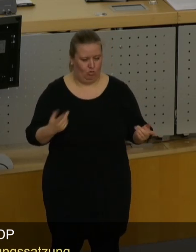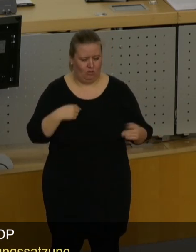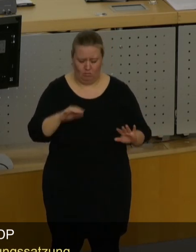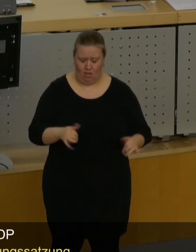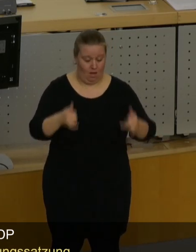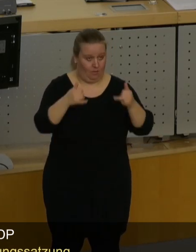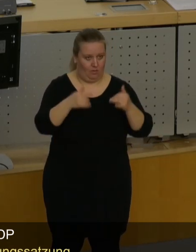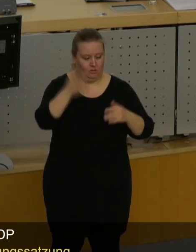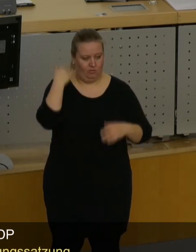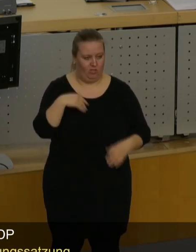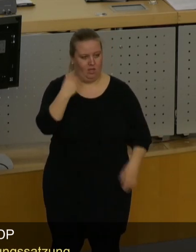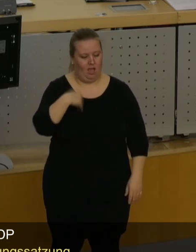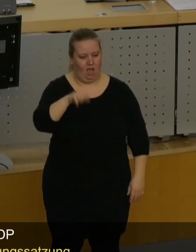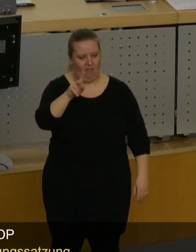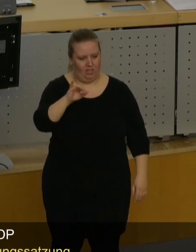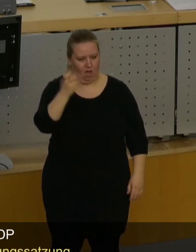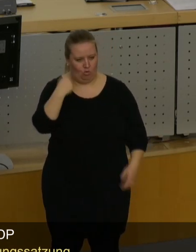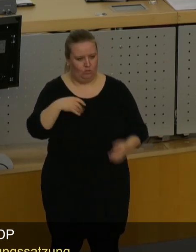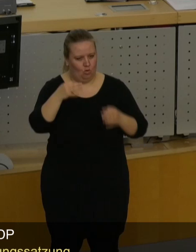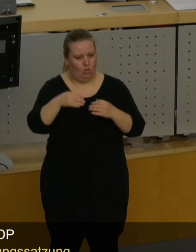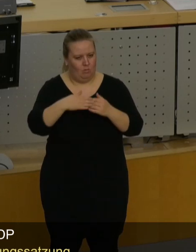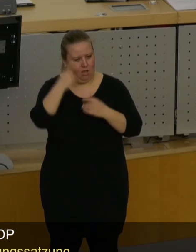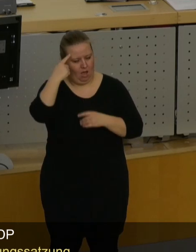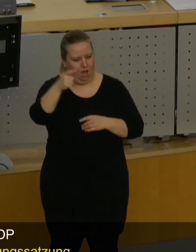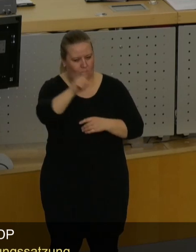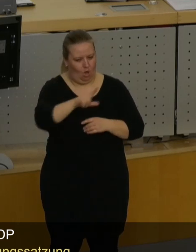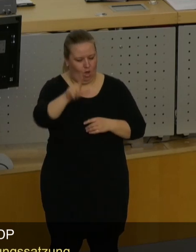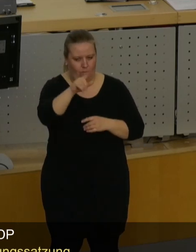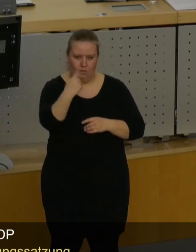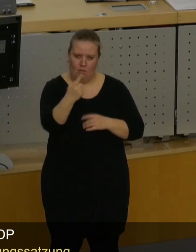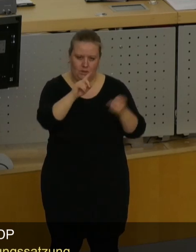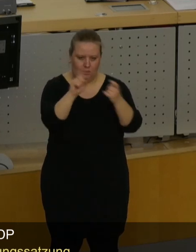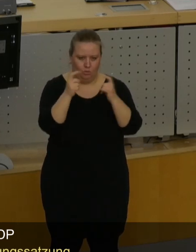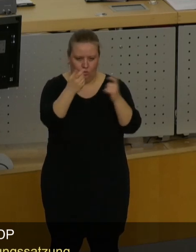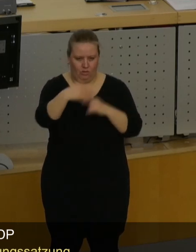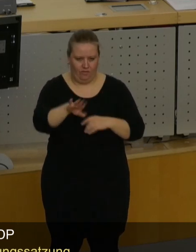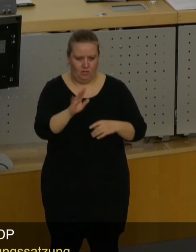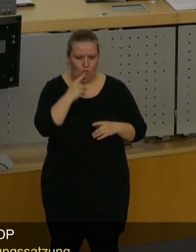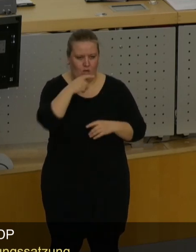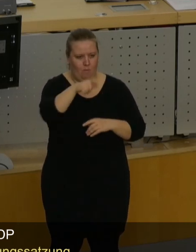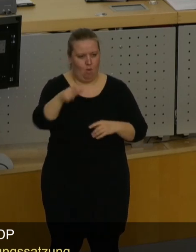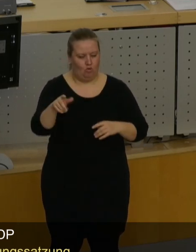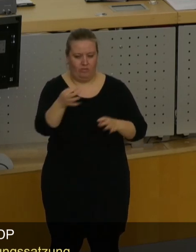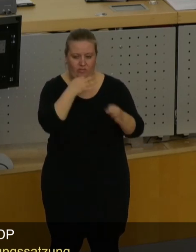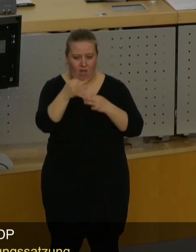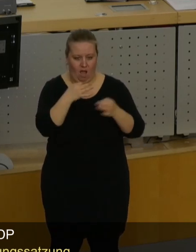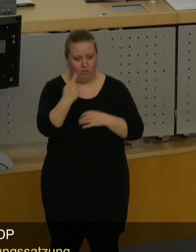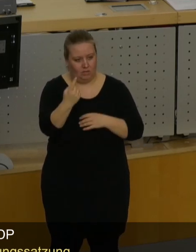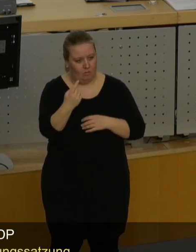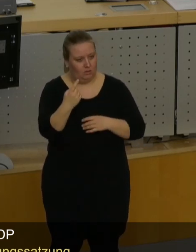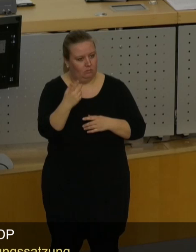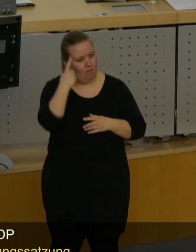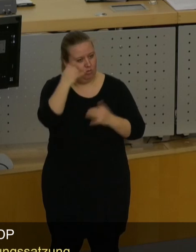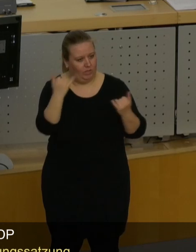Erlebnis vom Herrn Avenarius im Ortsbeirat Leuben. Dort gab es eine Diskussion, dort wurde er aus der Bürgerschaft gefragt, wie er dazu